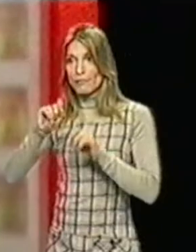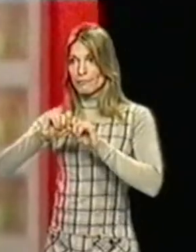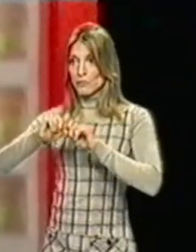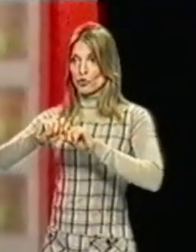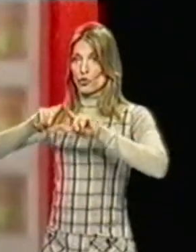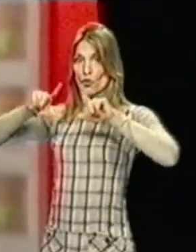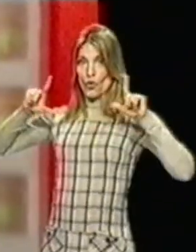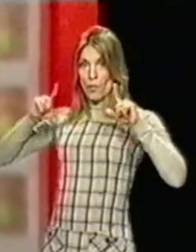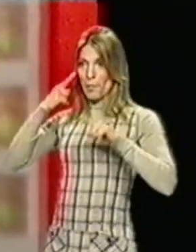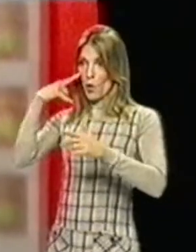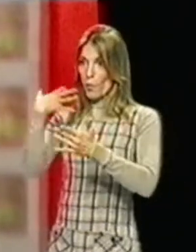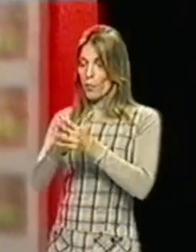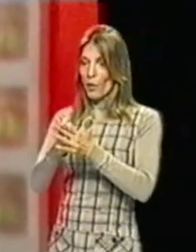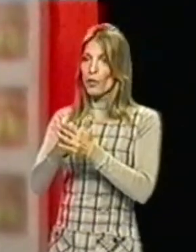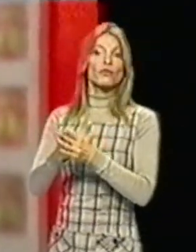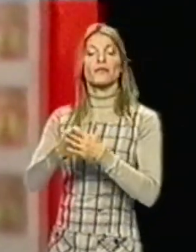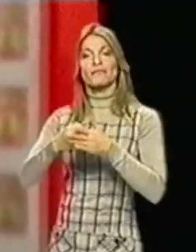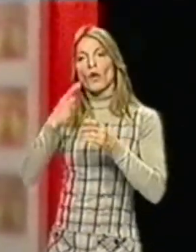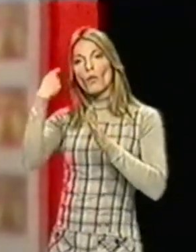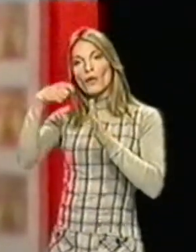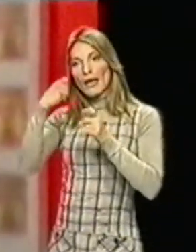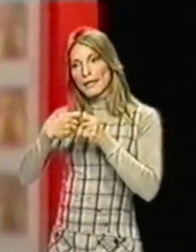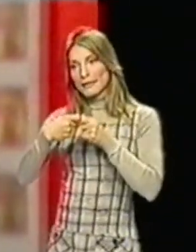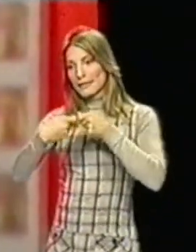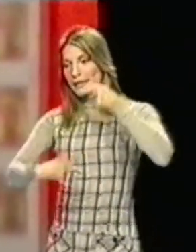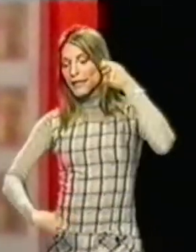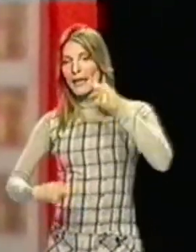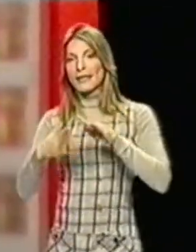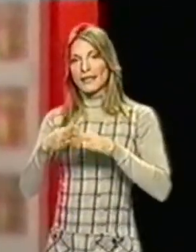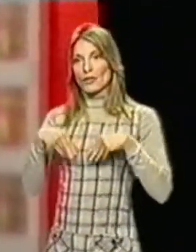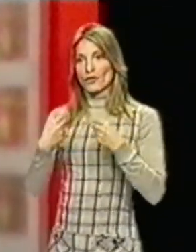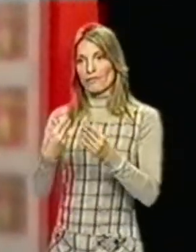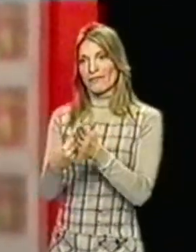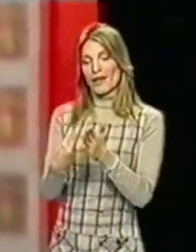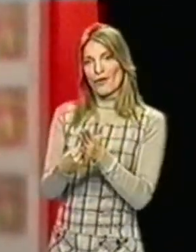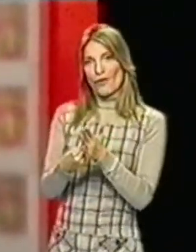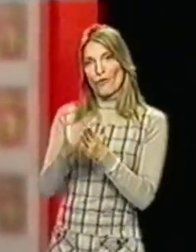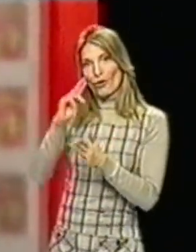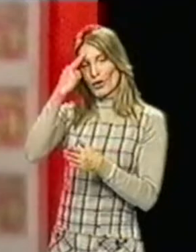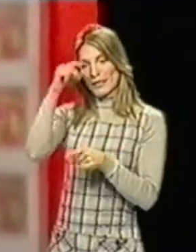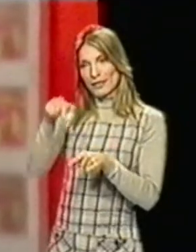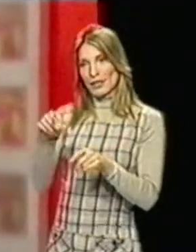calais qui ont fait la force de cette émission quel que soit votre choix télé passez une belle soirée et à demain dès 13h